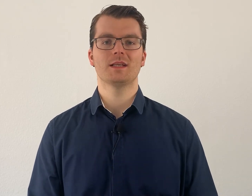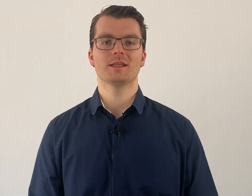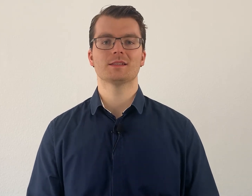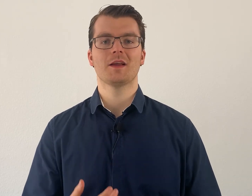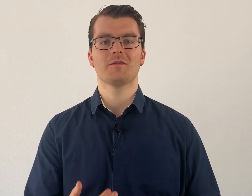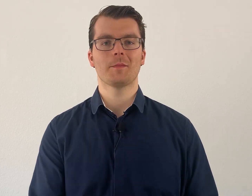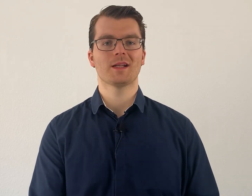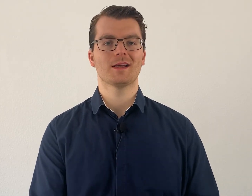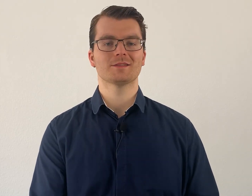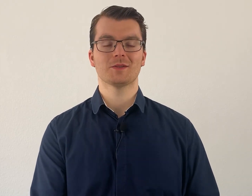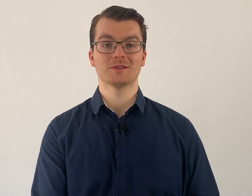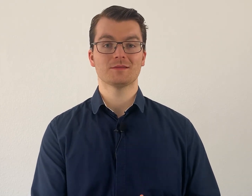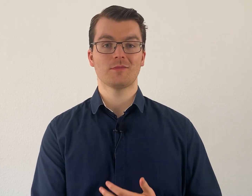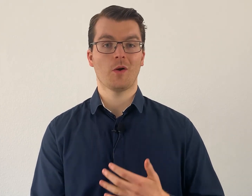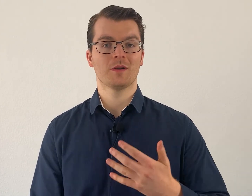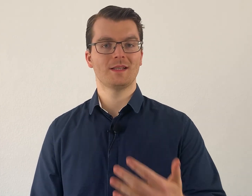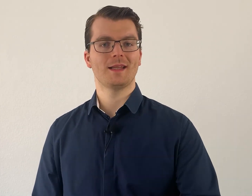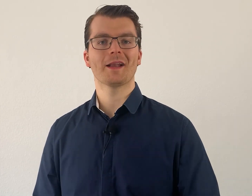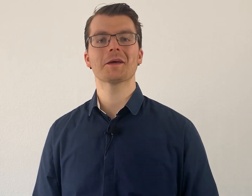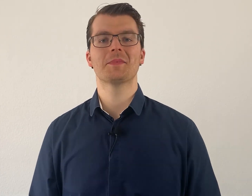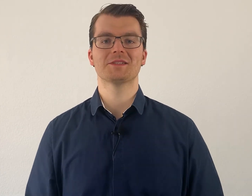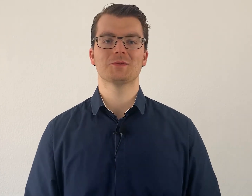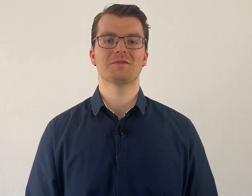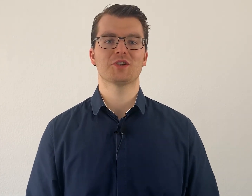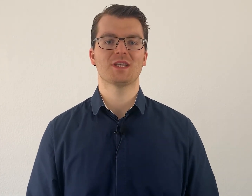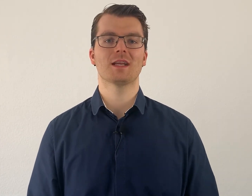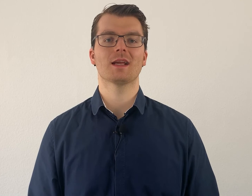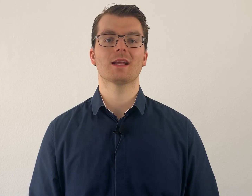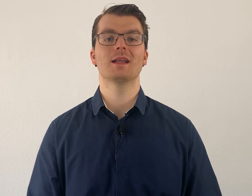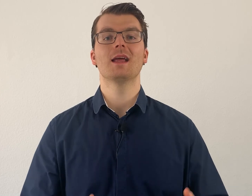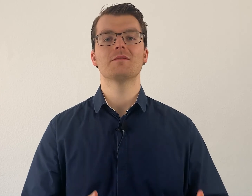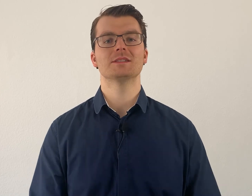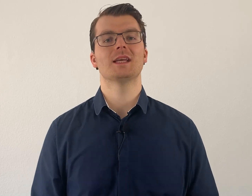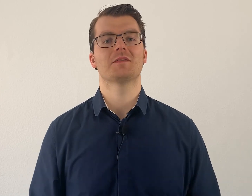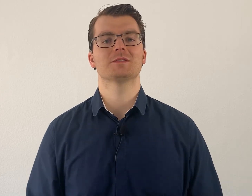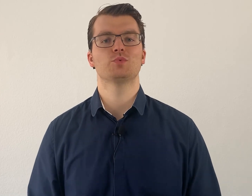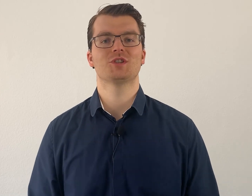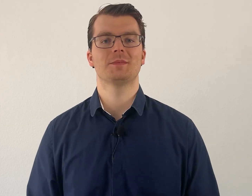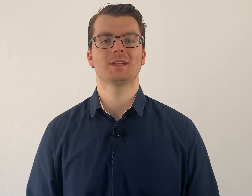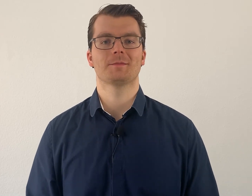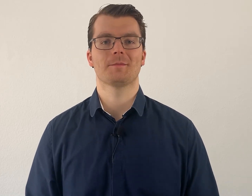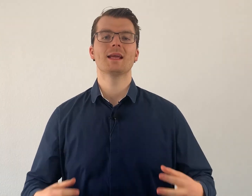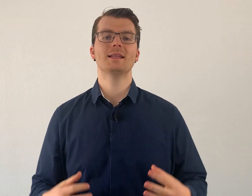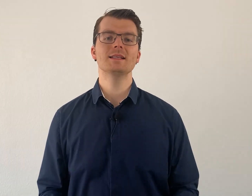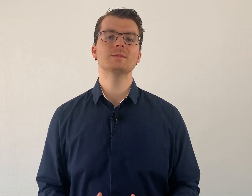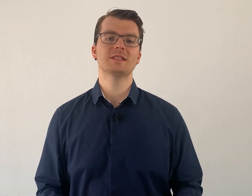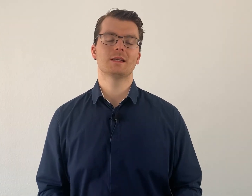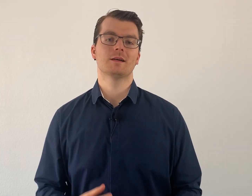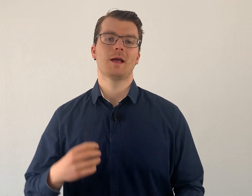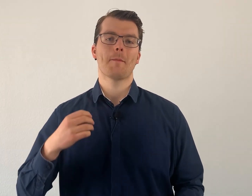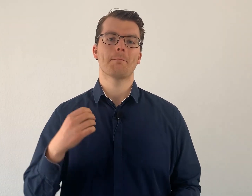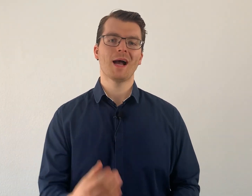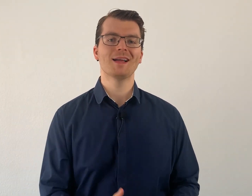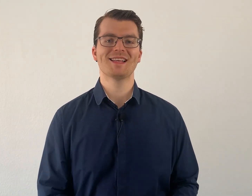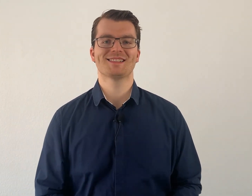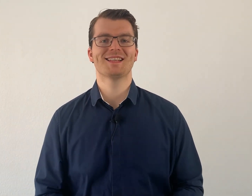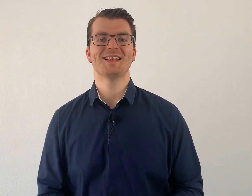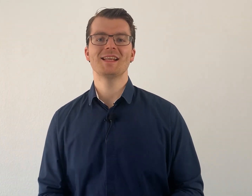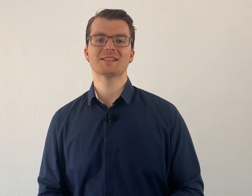ist, weil man dann sonst auch nicht die andere Person verstehen kann, wenn sie etwas buchstabiert. In diesem Sinne, mache jetzt den nächsten